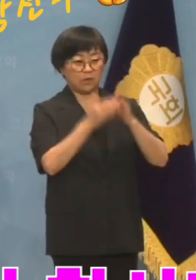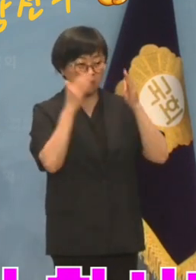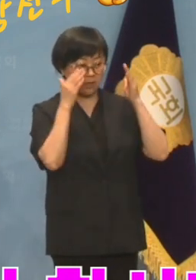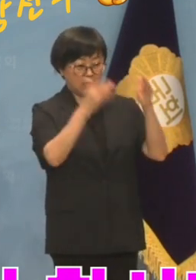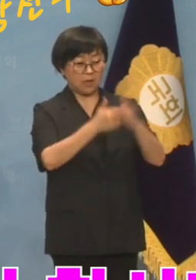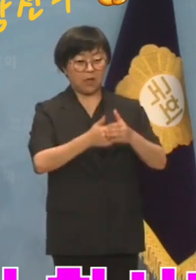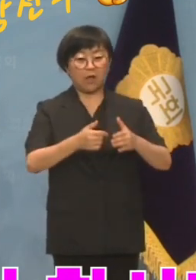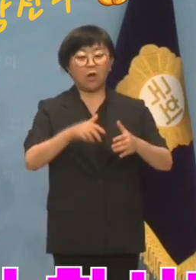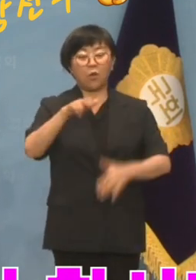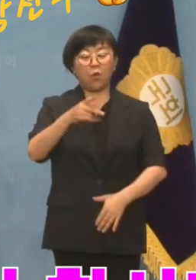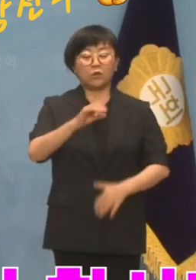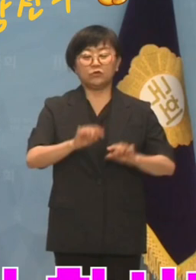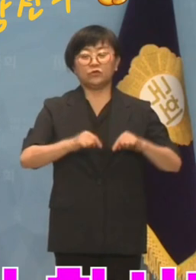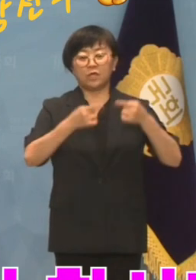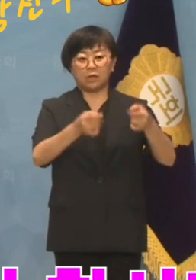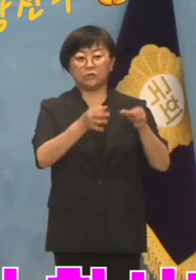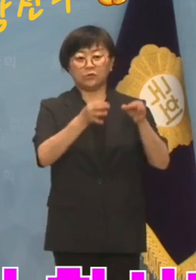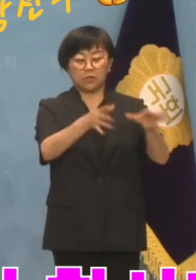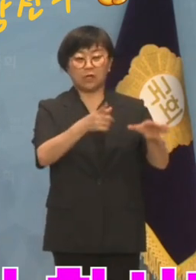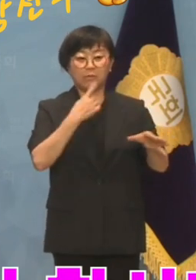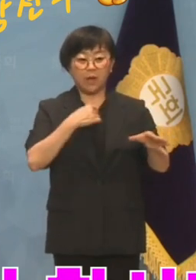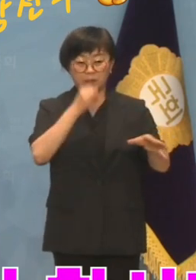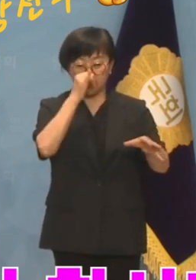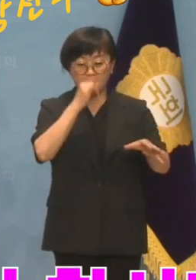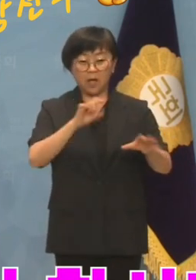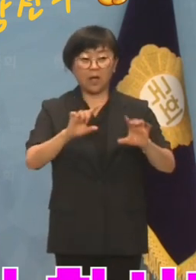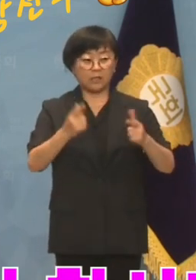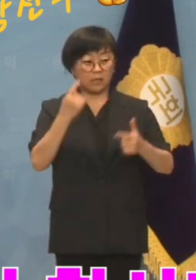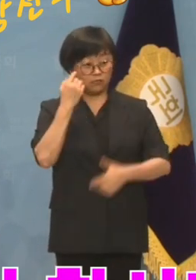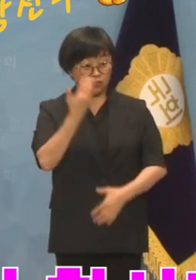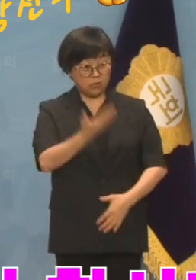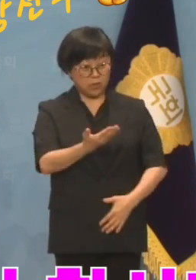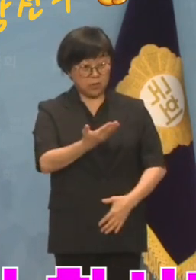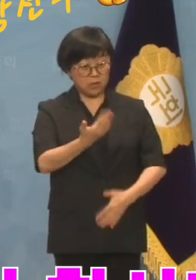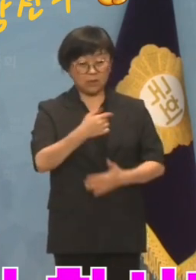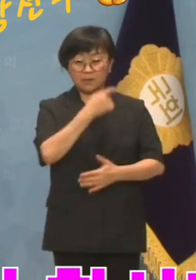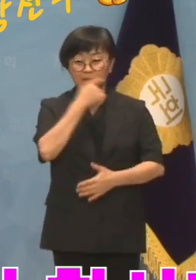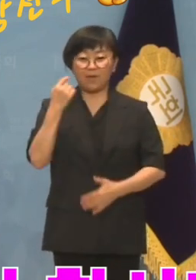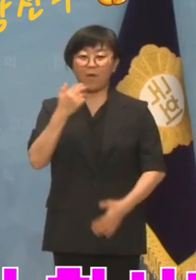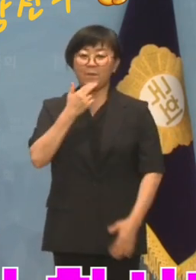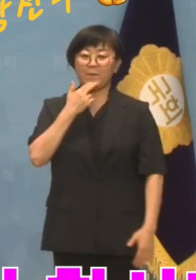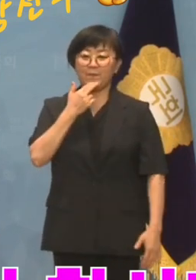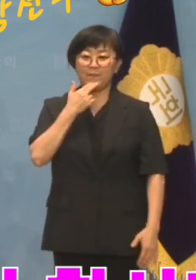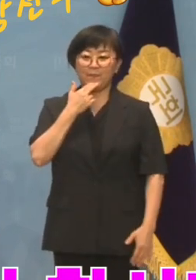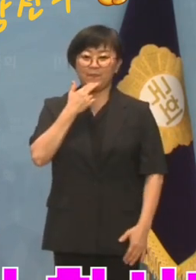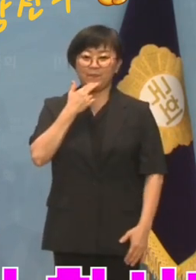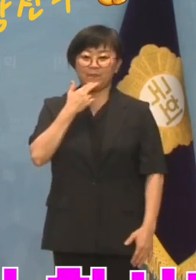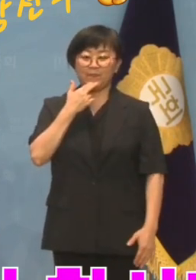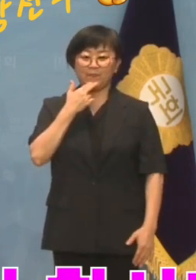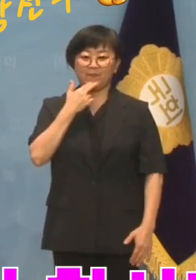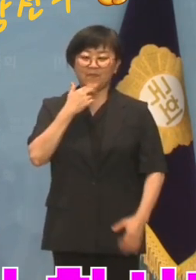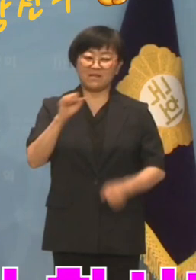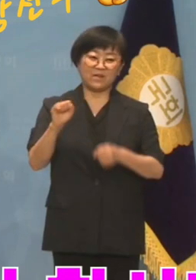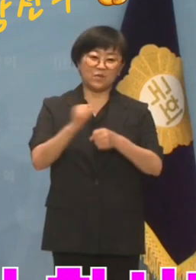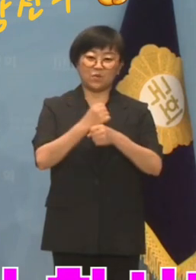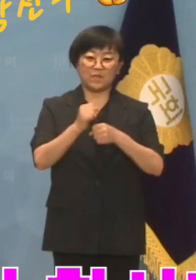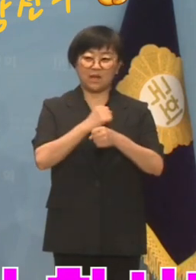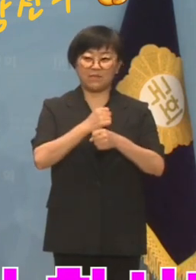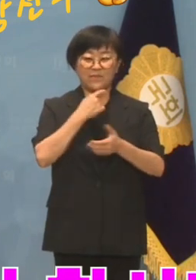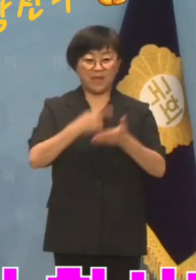코인 투자를 하면서 투기를 했던 적이 있는 것 아니냐며 근거 없는 음해를 했습니다.